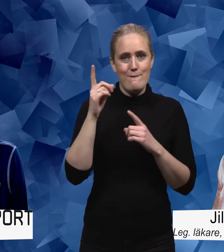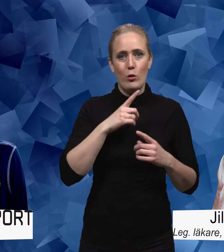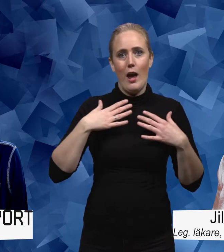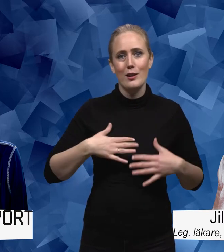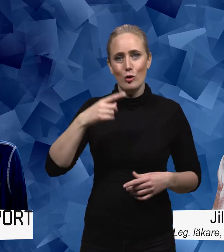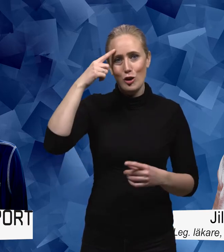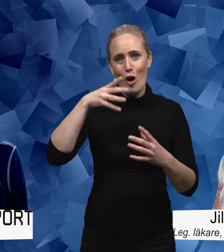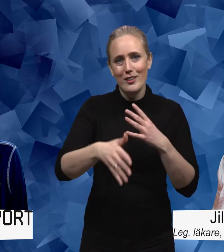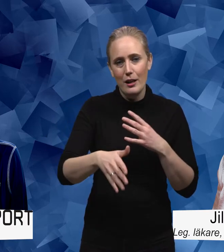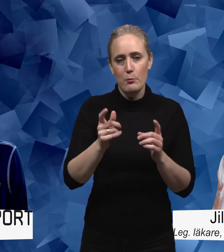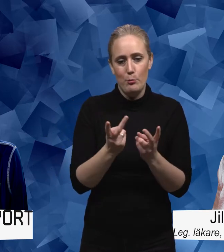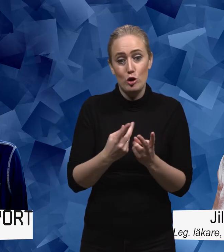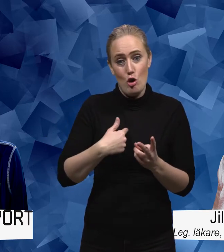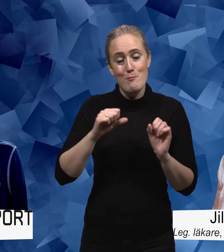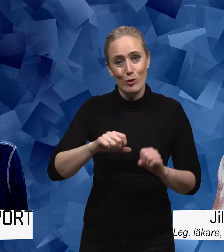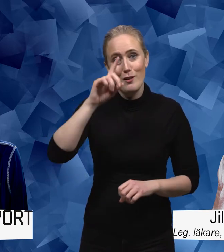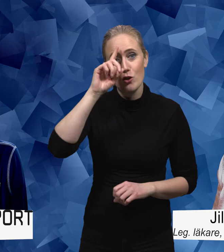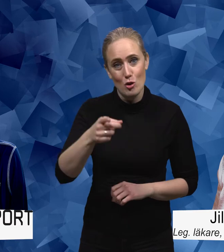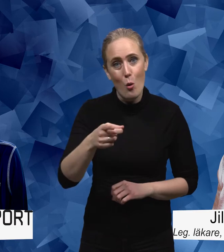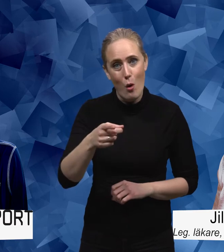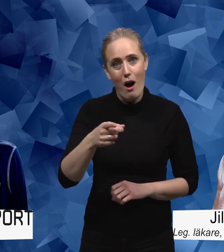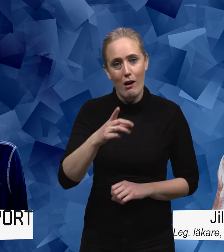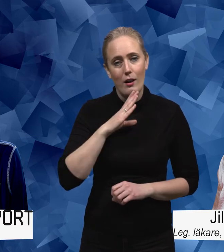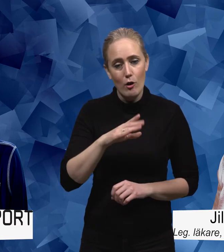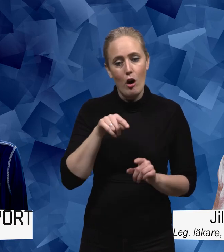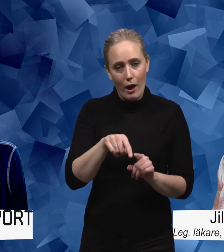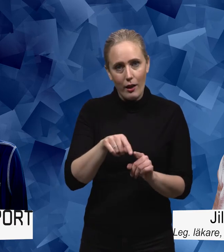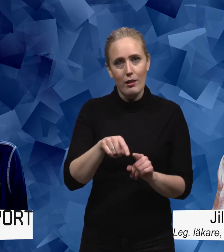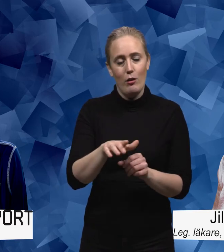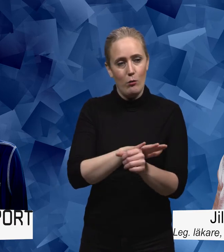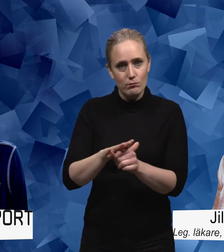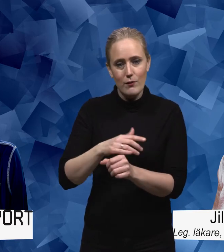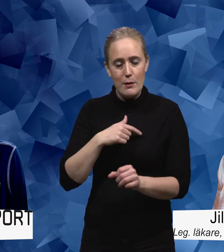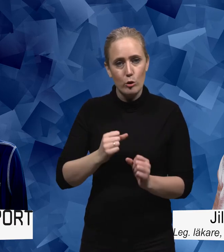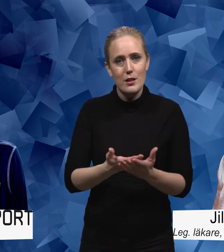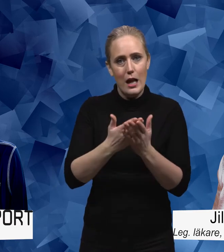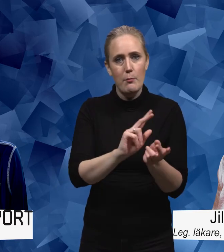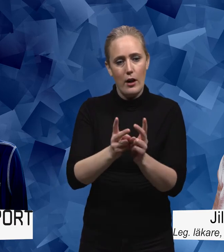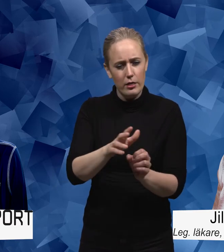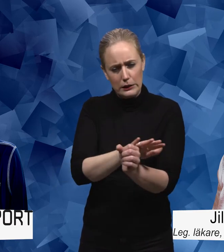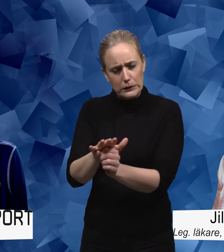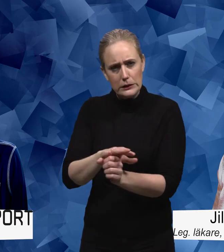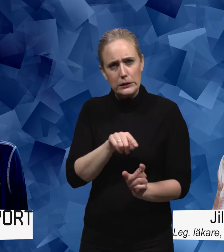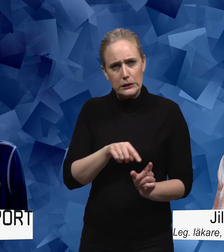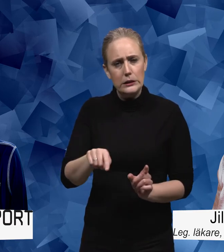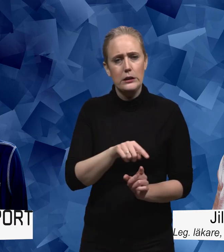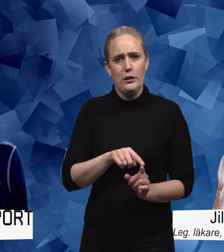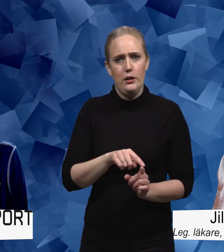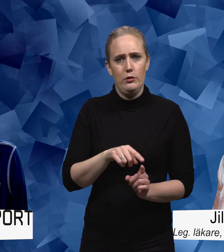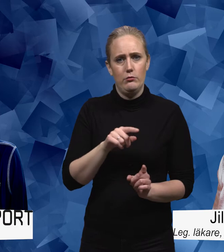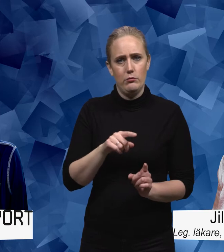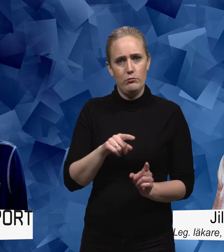skam om jag inte kunde greppa det här och förstå att vi måste absolut hjälpas åt på alla fronter för att det